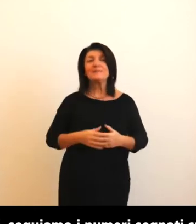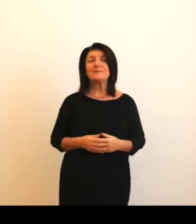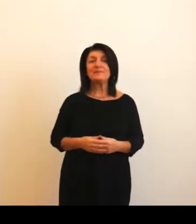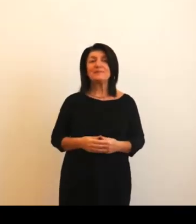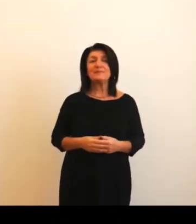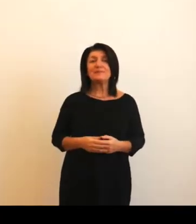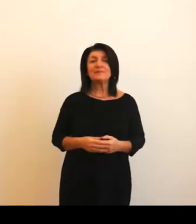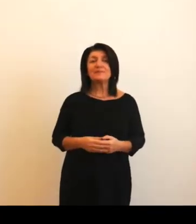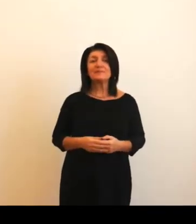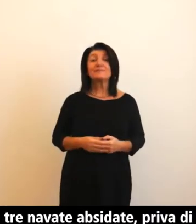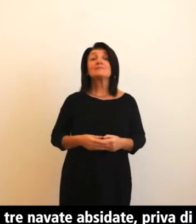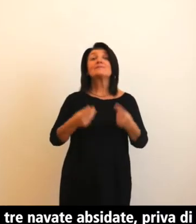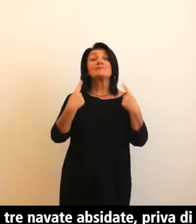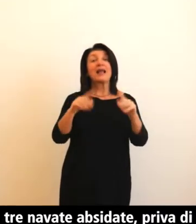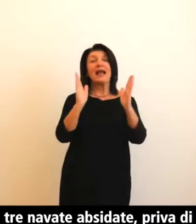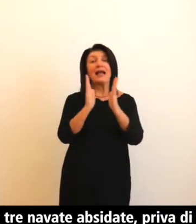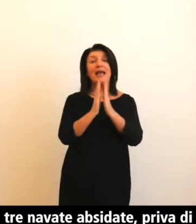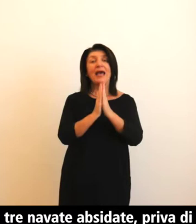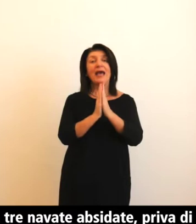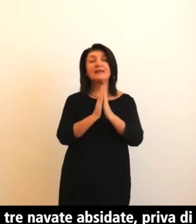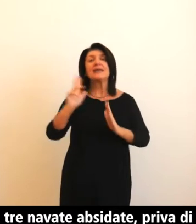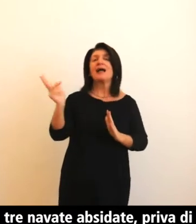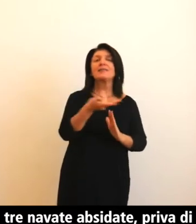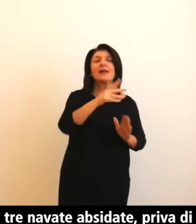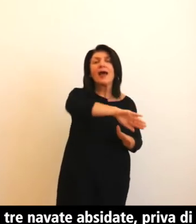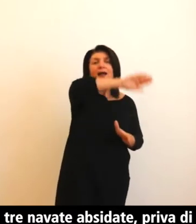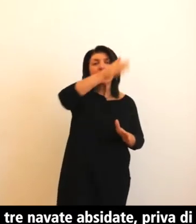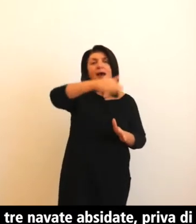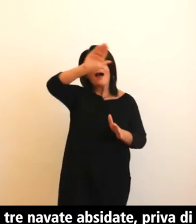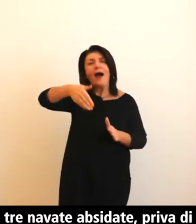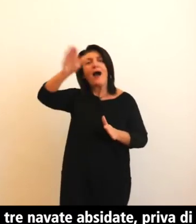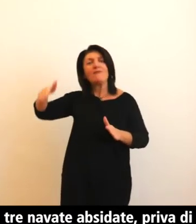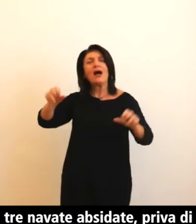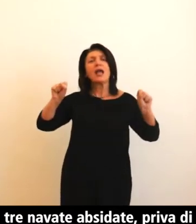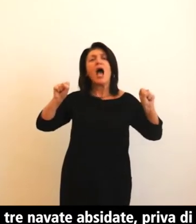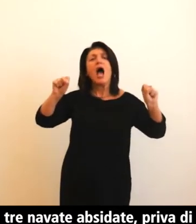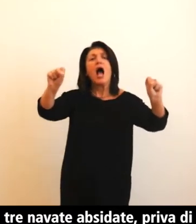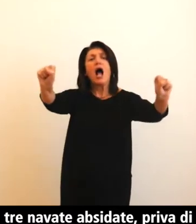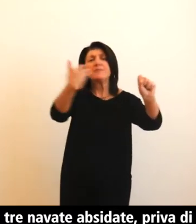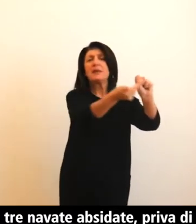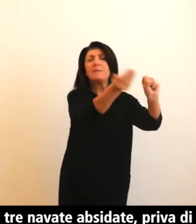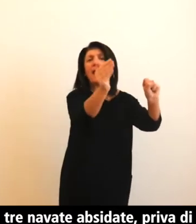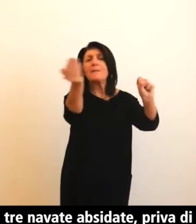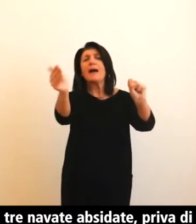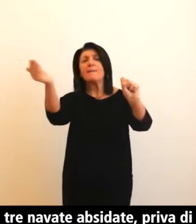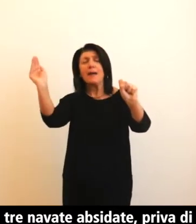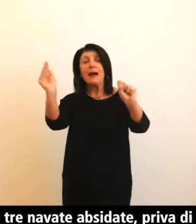La chiesa è a tre navate absidate priva di transetto. La